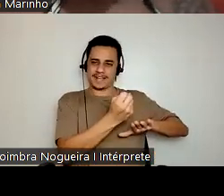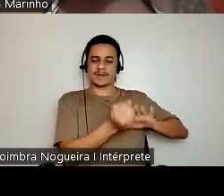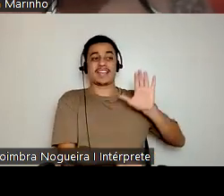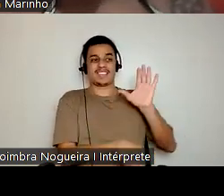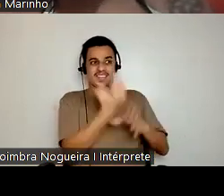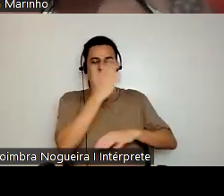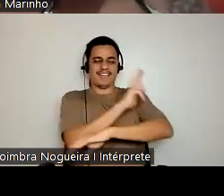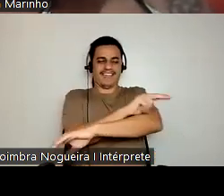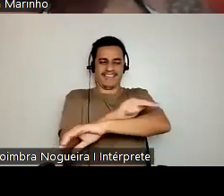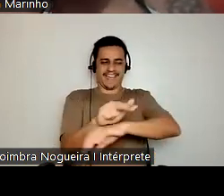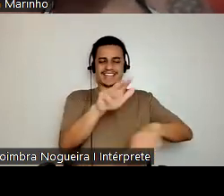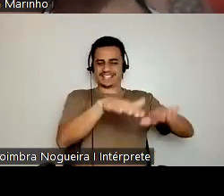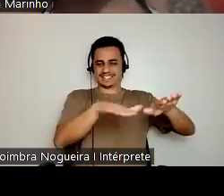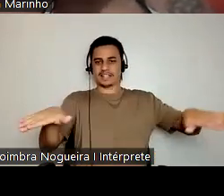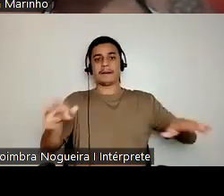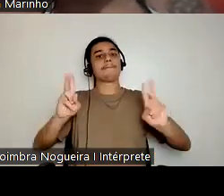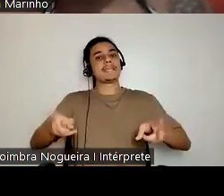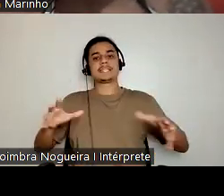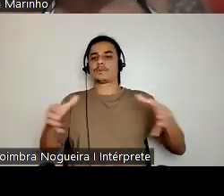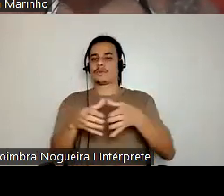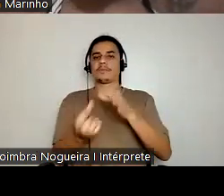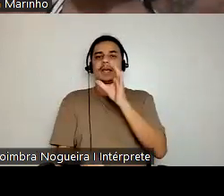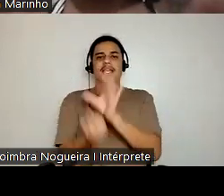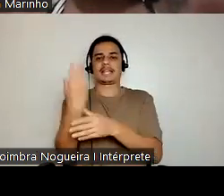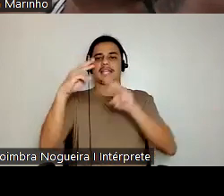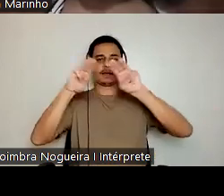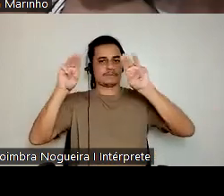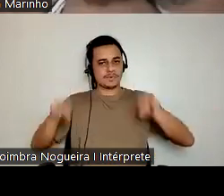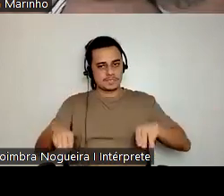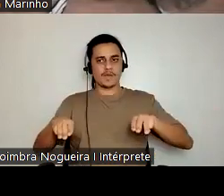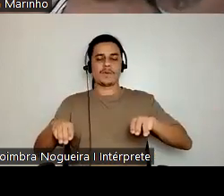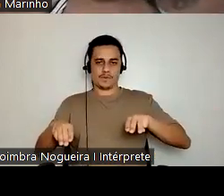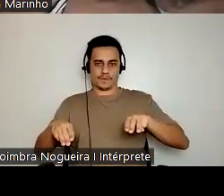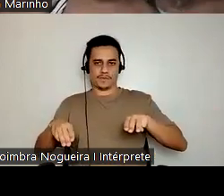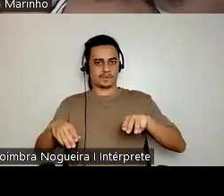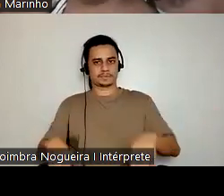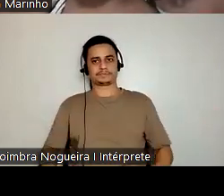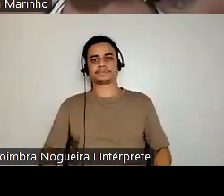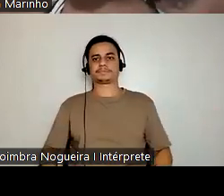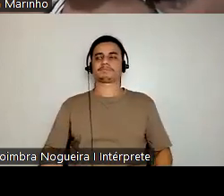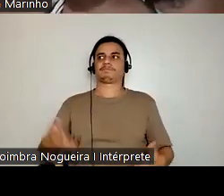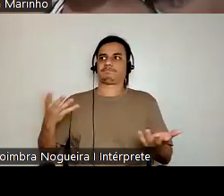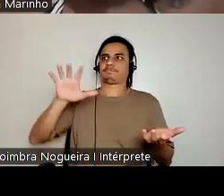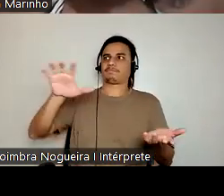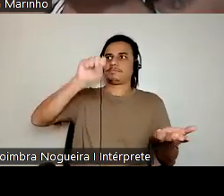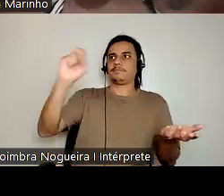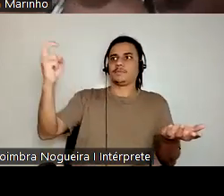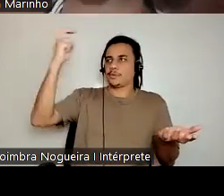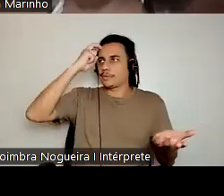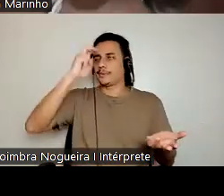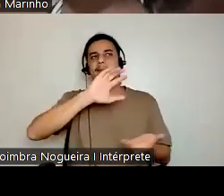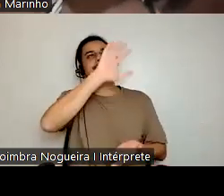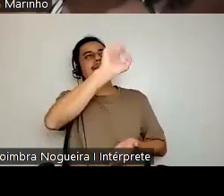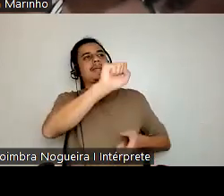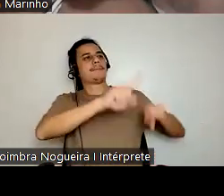branquitude que vai criar os museus, que vai pegar essa cultura, essa produção e esses